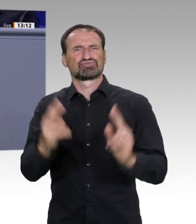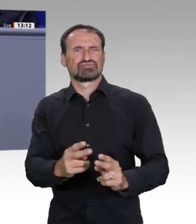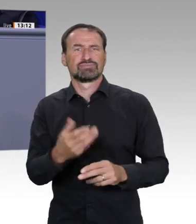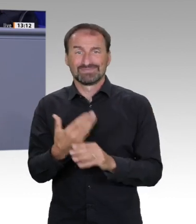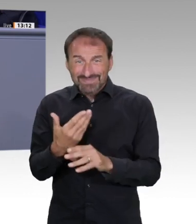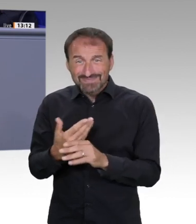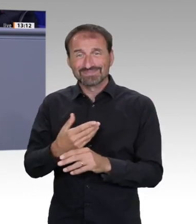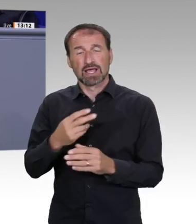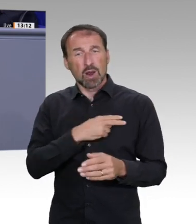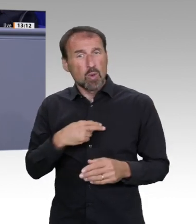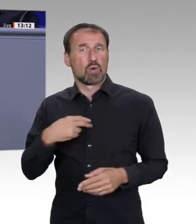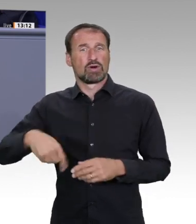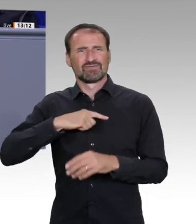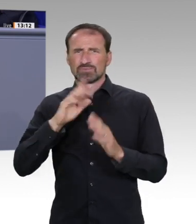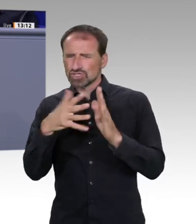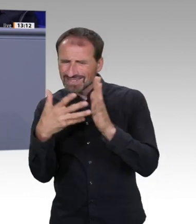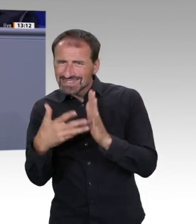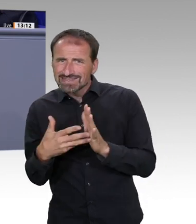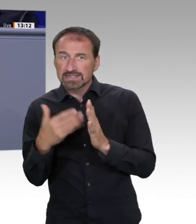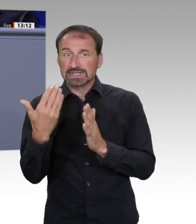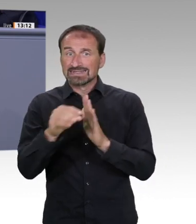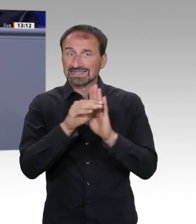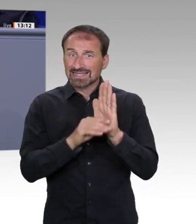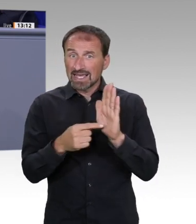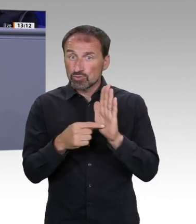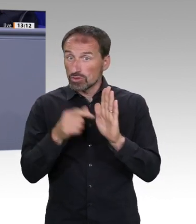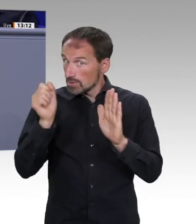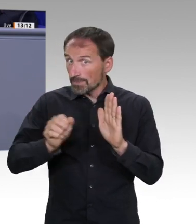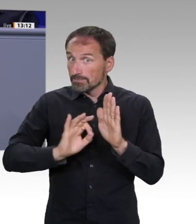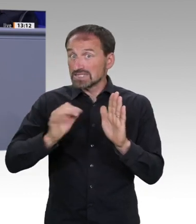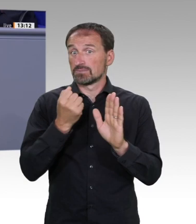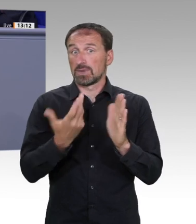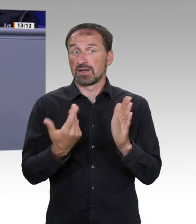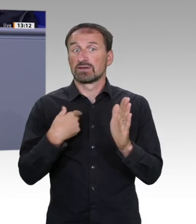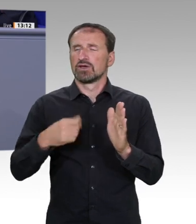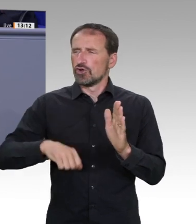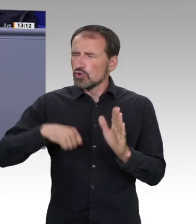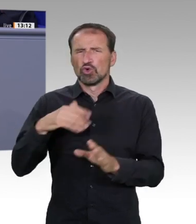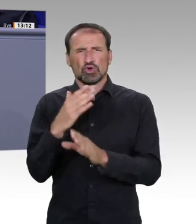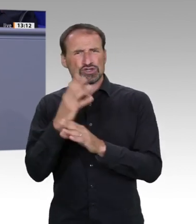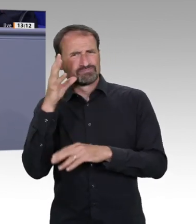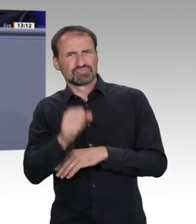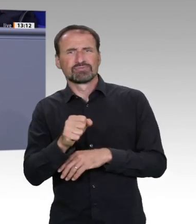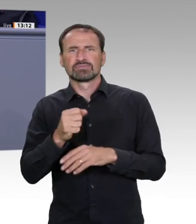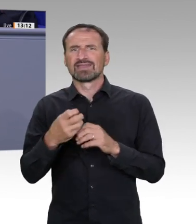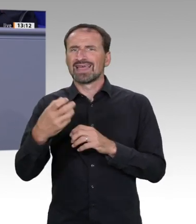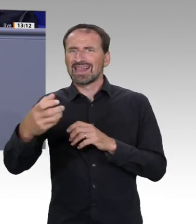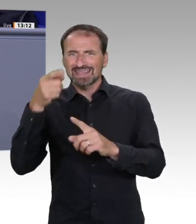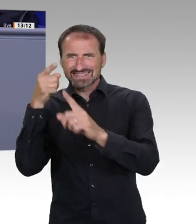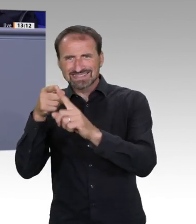Auch die Förderung des Nationalen Aktionsplans für Bildung für eine nachhaltige Entwicklung lässt sich unter dem Aspekt der Krisenfestigkeit betrachten. Denn